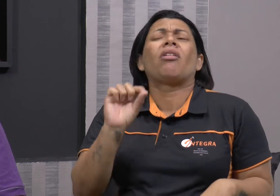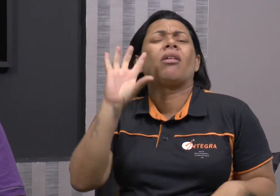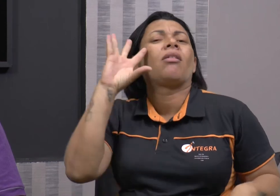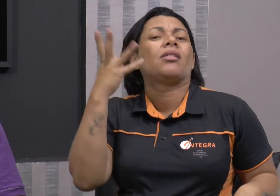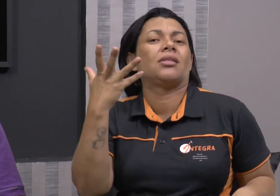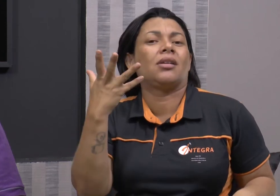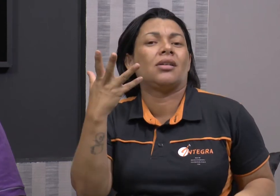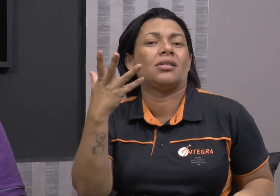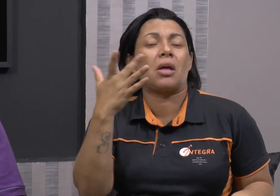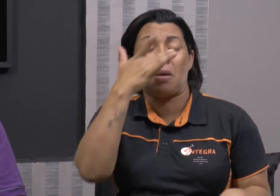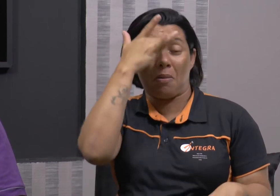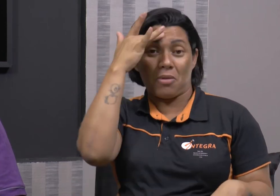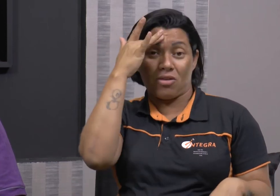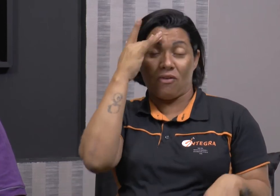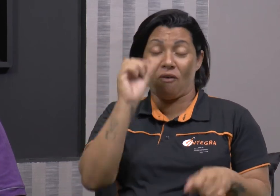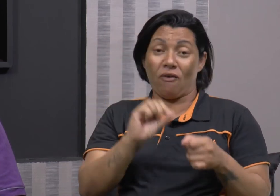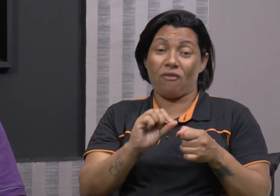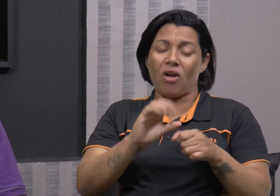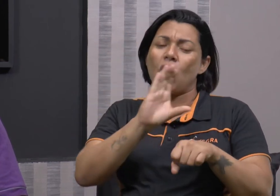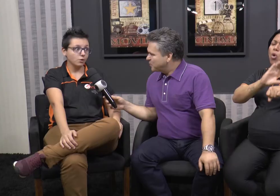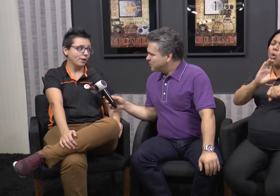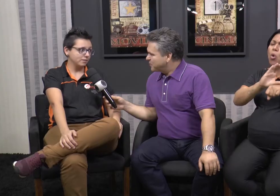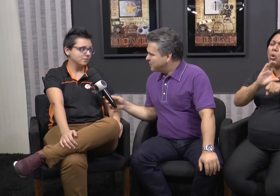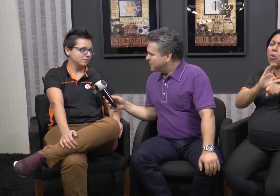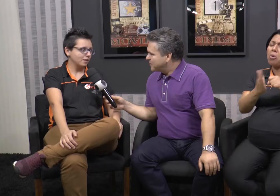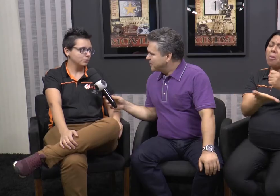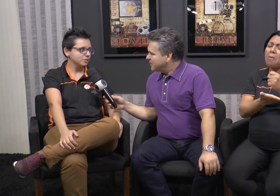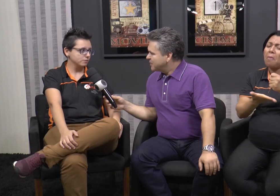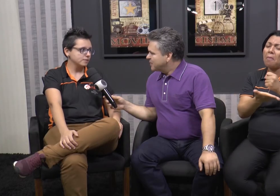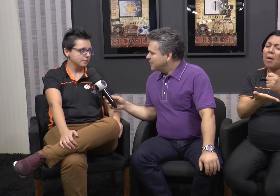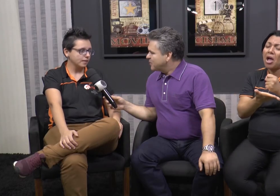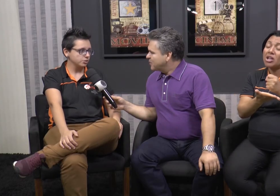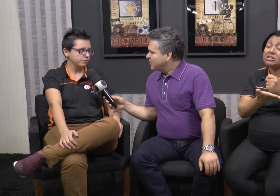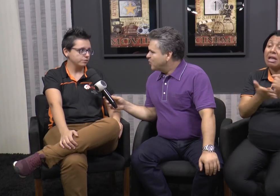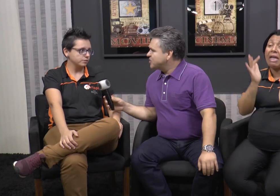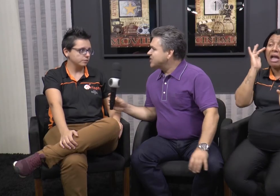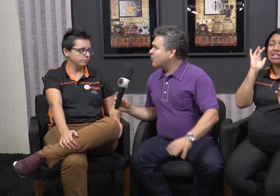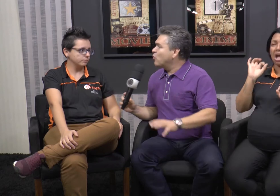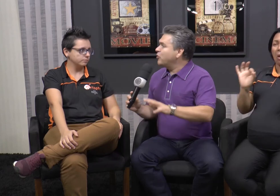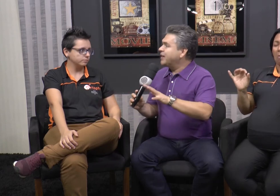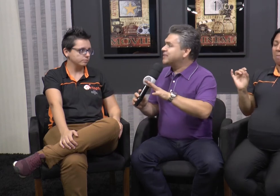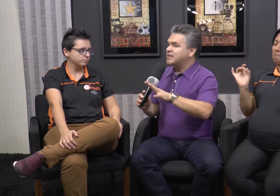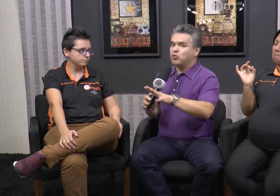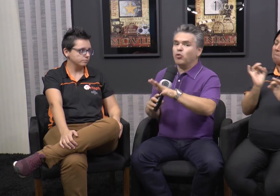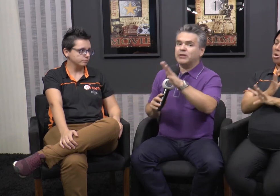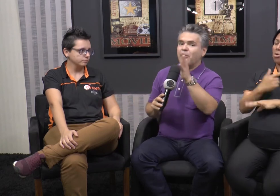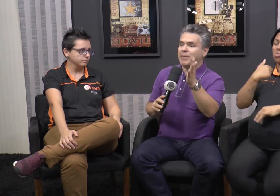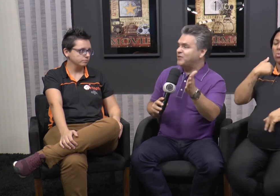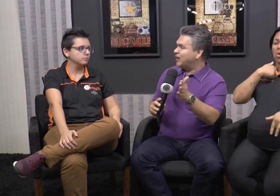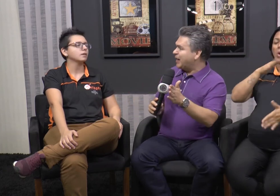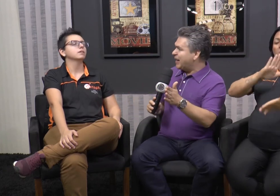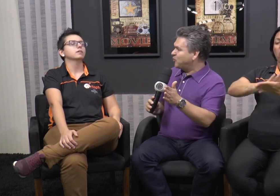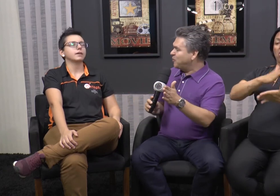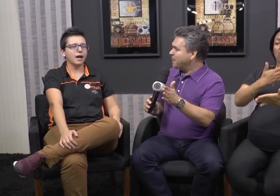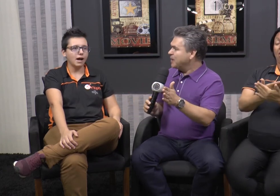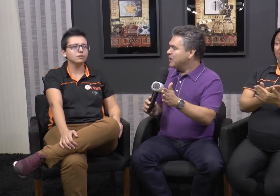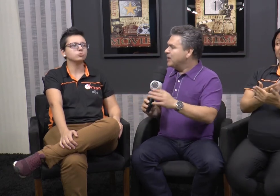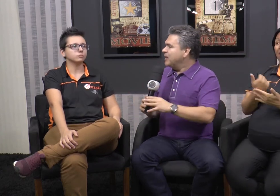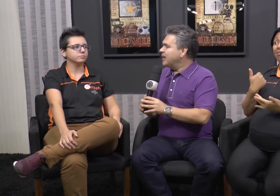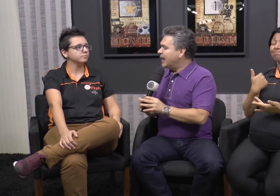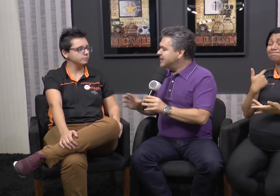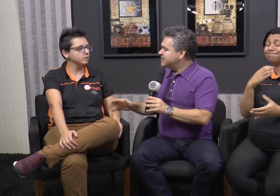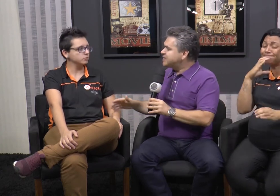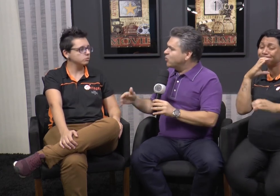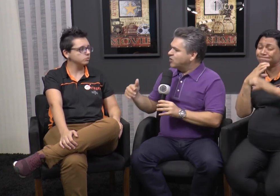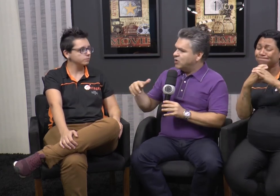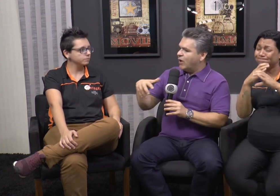atuar. Isso acaba trazendo grandes consequências, né? E muitas vezes negativas. Ou seja, comunica-se totalmente errado. Errado.